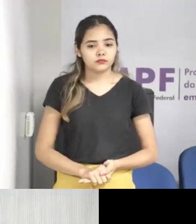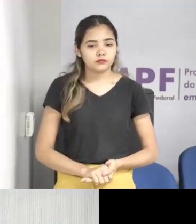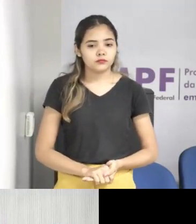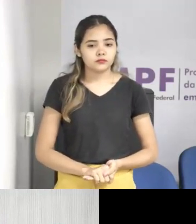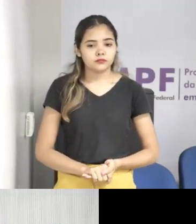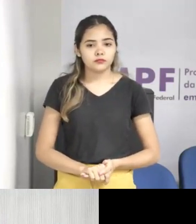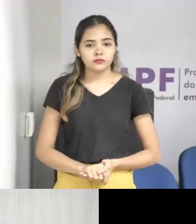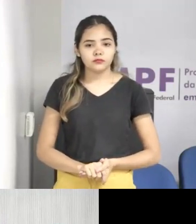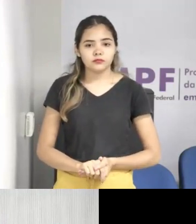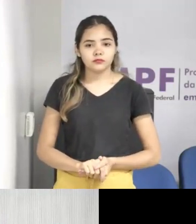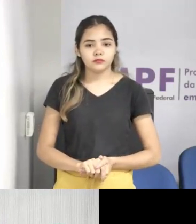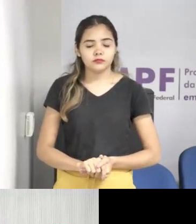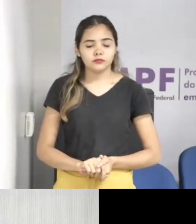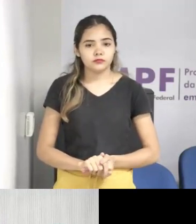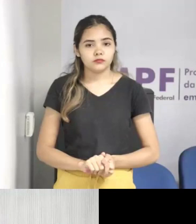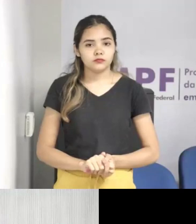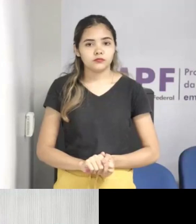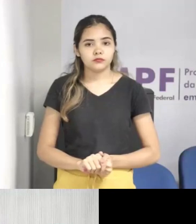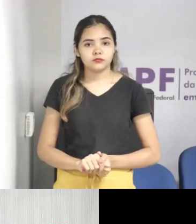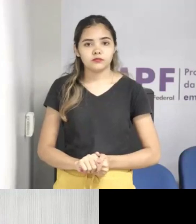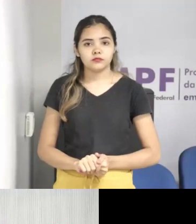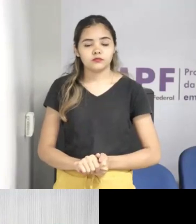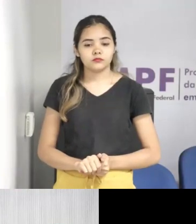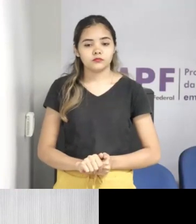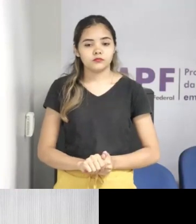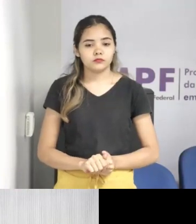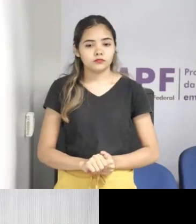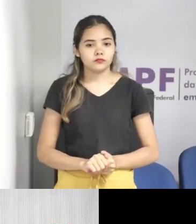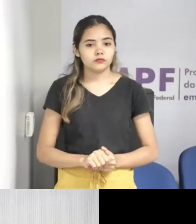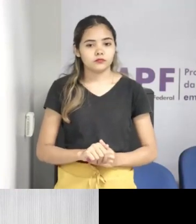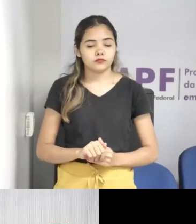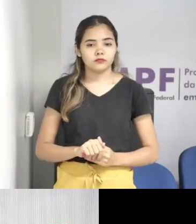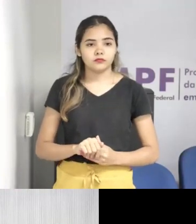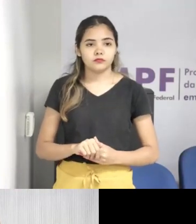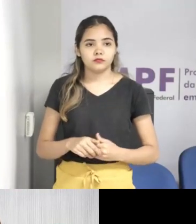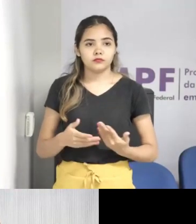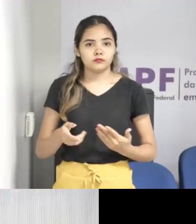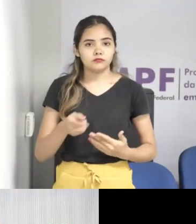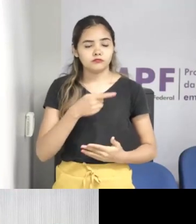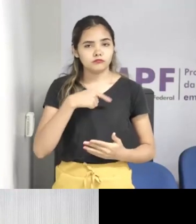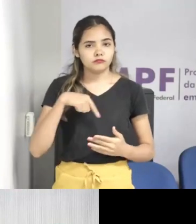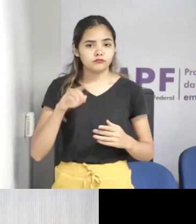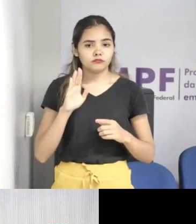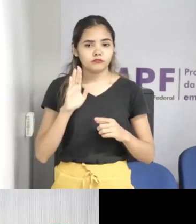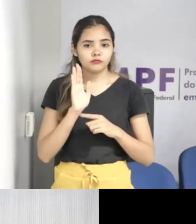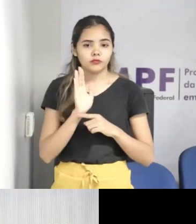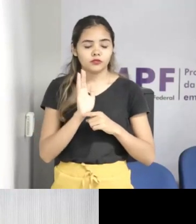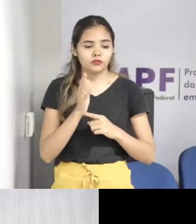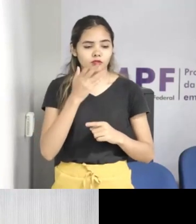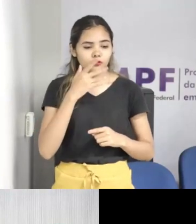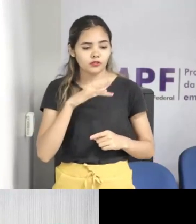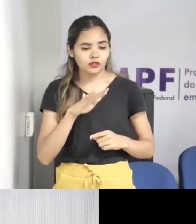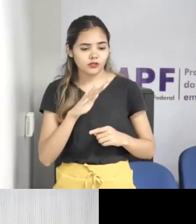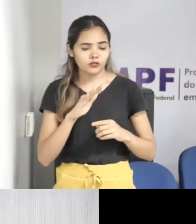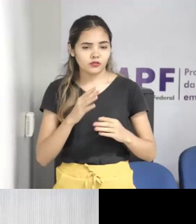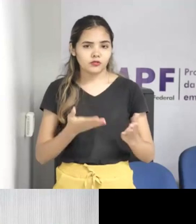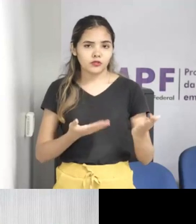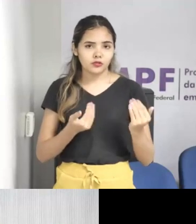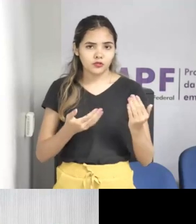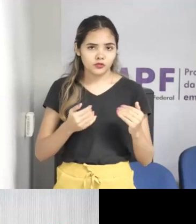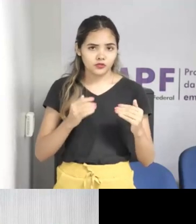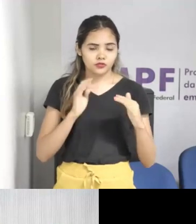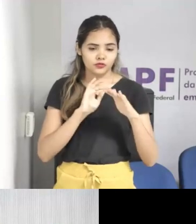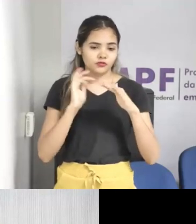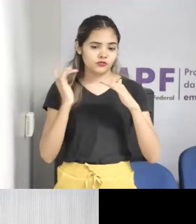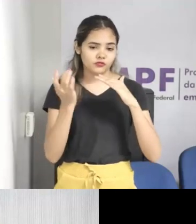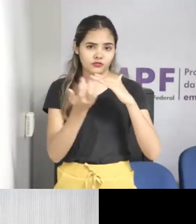agentes de proteção, devemos ter em relação ao uso, especialmente o uso indiscriminado das redes sociais